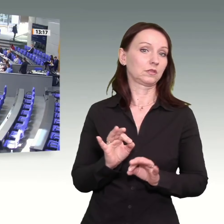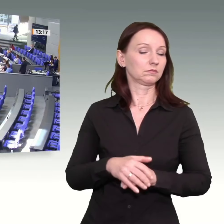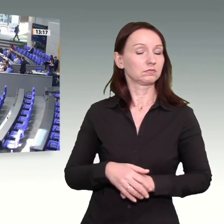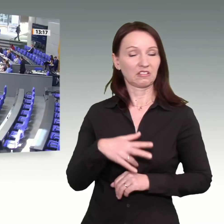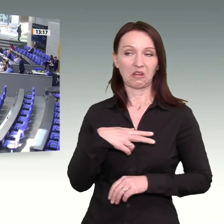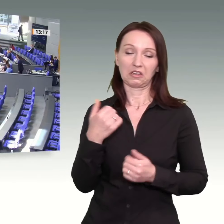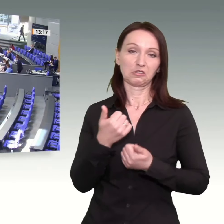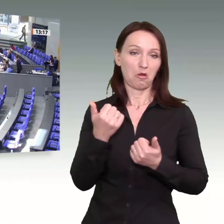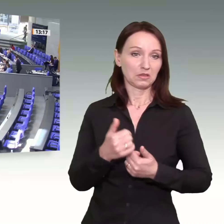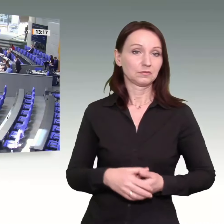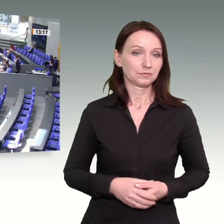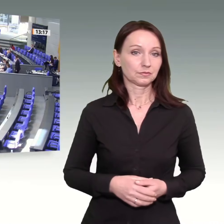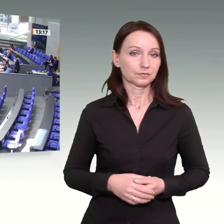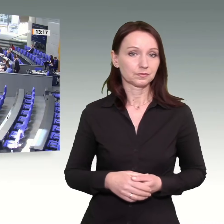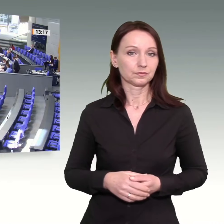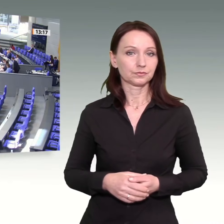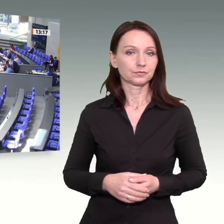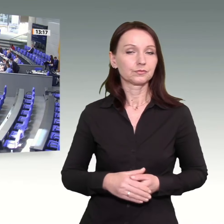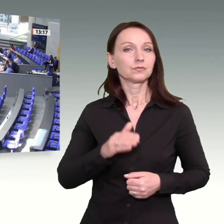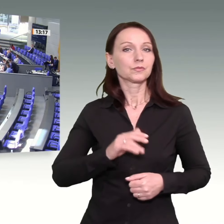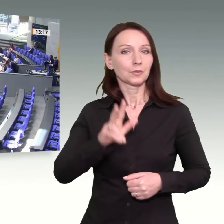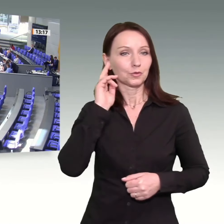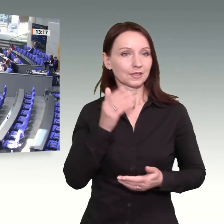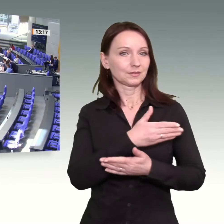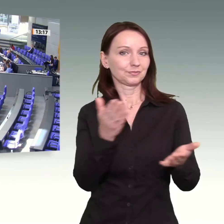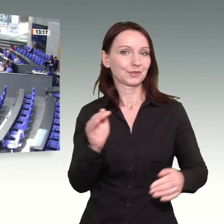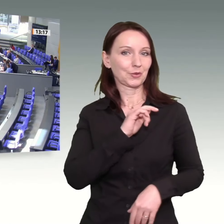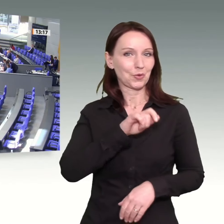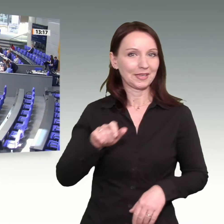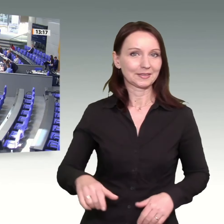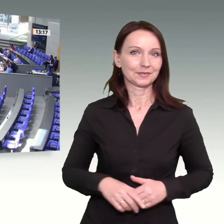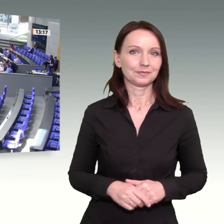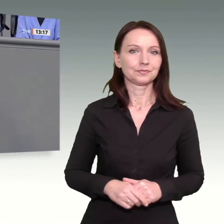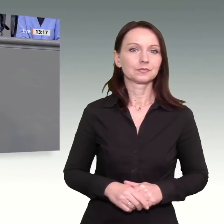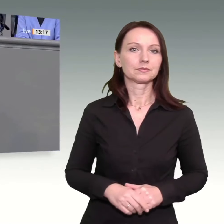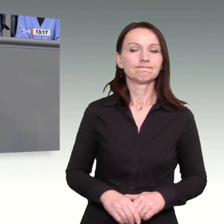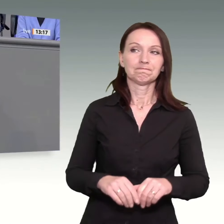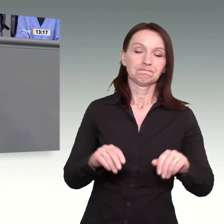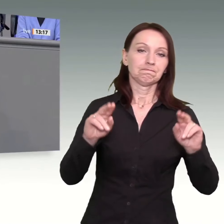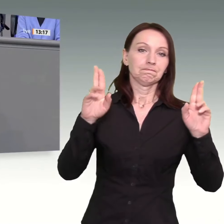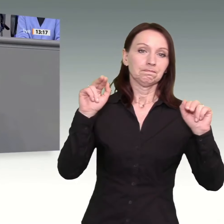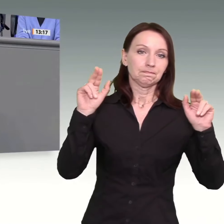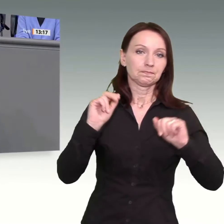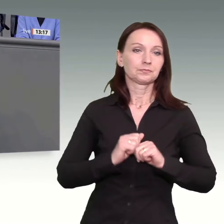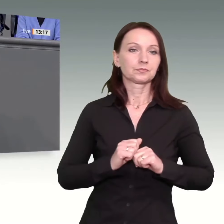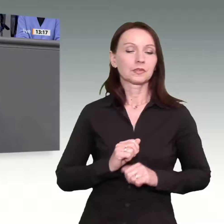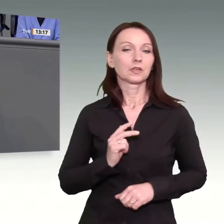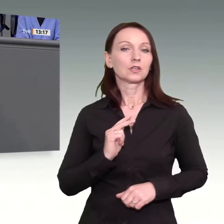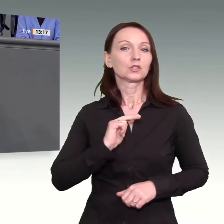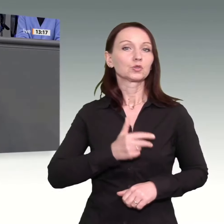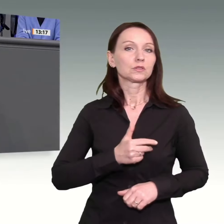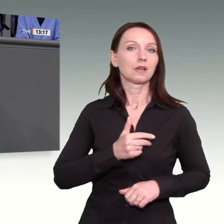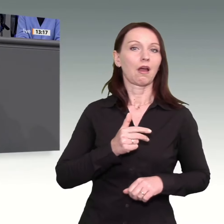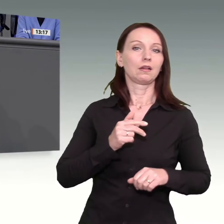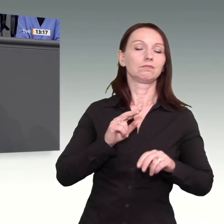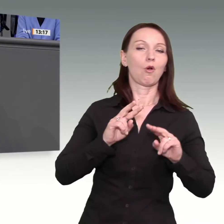toll. Meine Damen und Herren Kollegen, die sogenannte sozialökologische Transformation soll nach